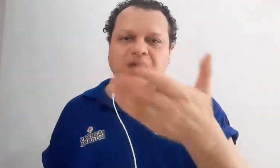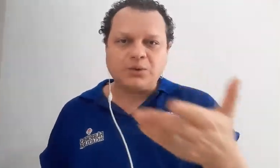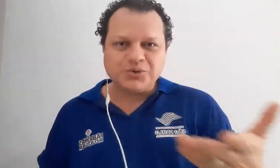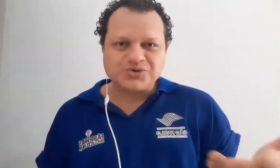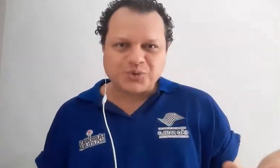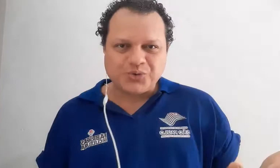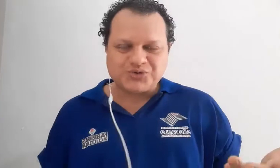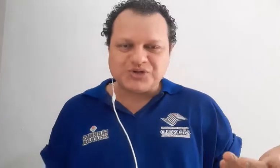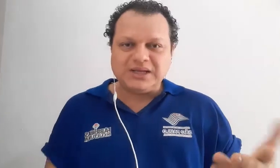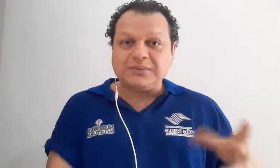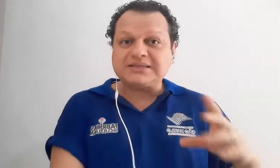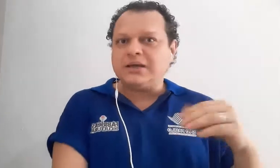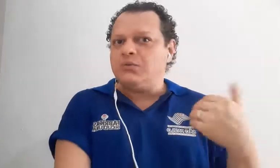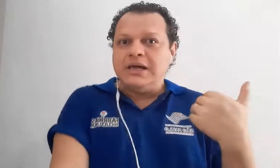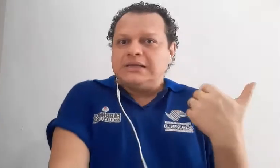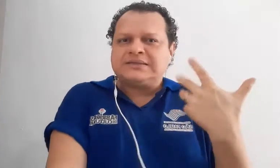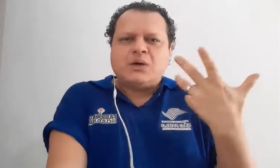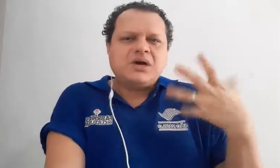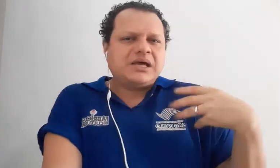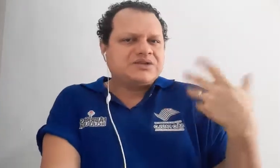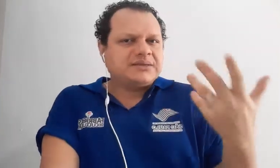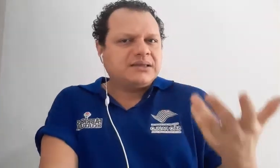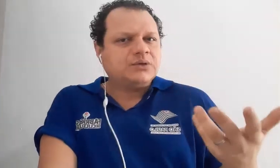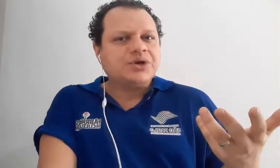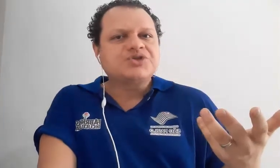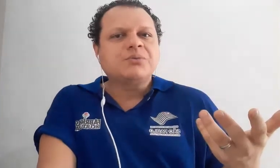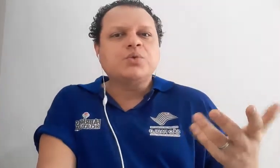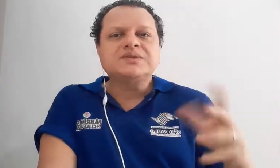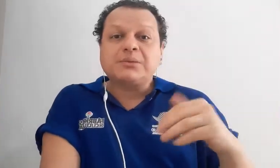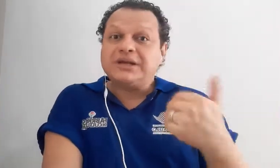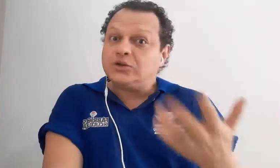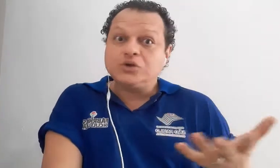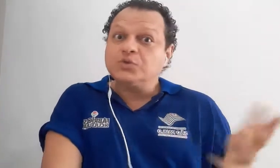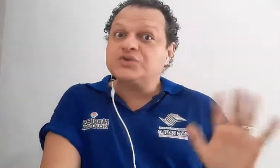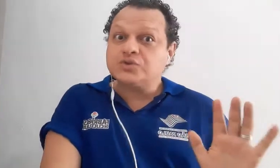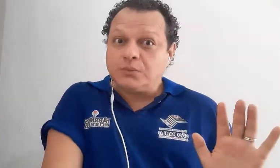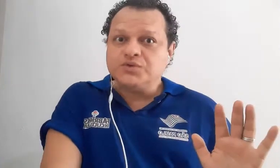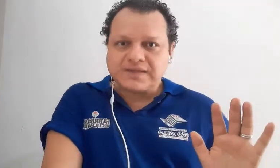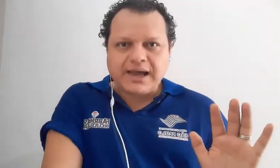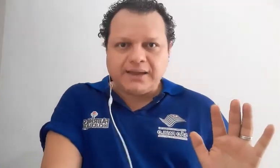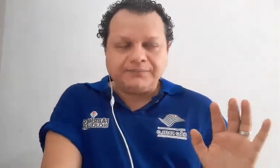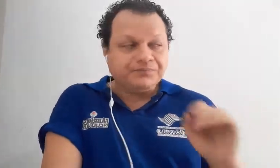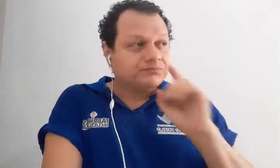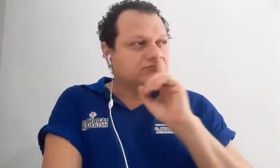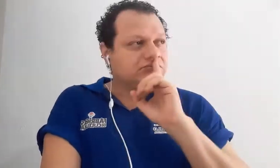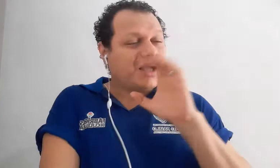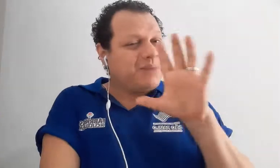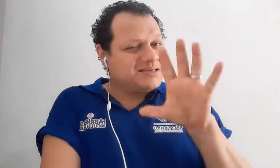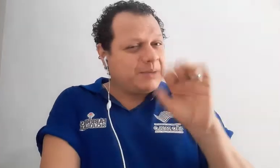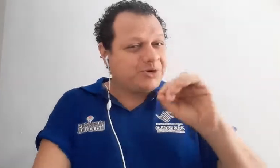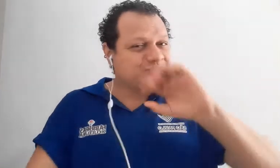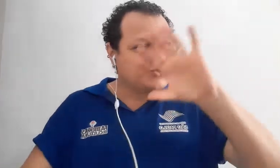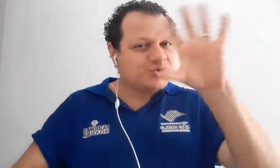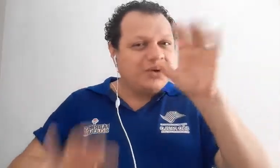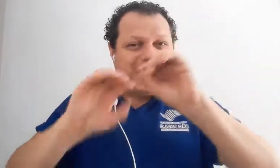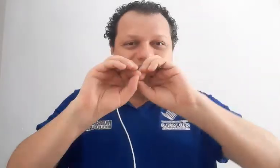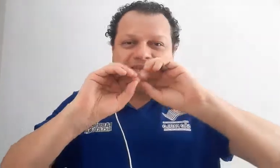alunos do curso de Libras não são grandes entendedores de música, porque nem todo mundo estudou música aí. Mas é por isso que eu estou aqui